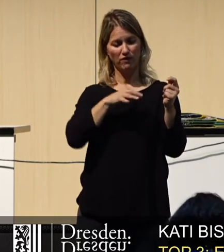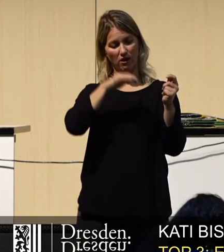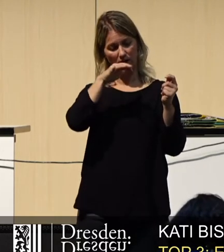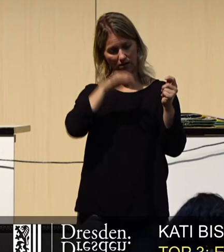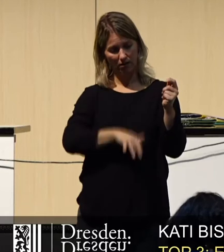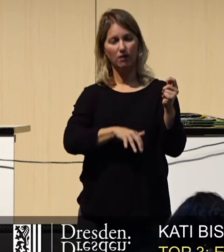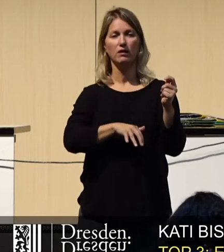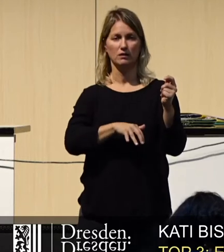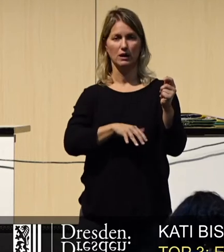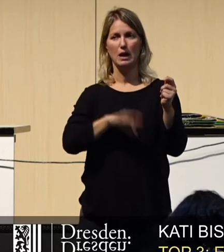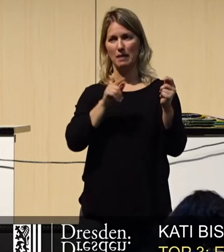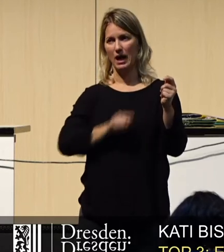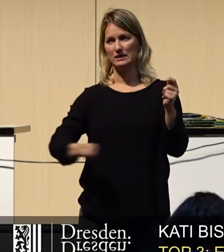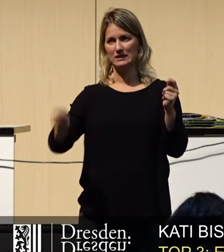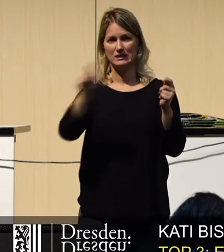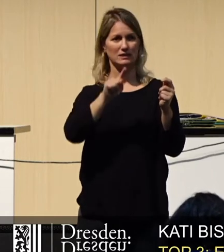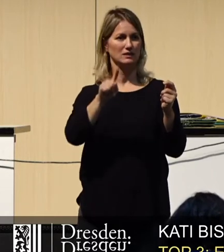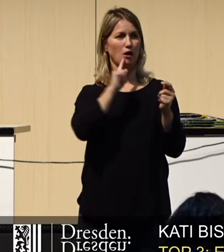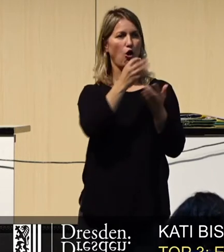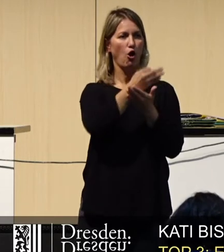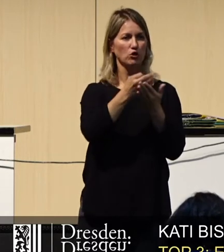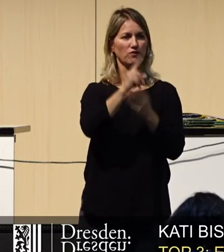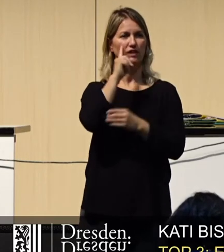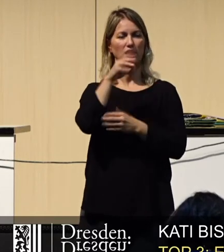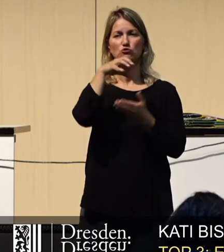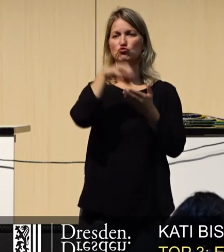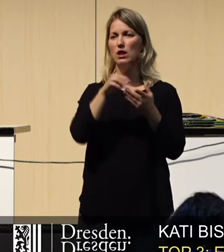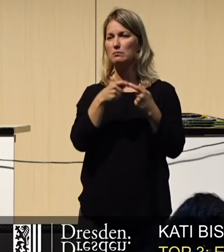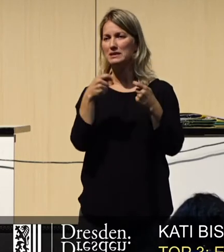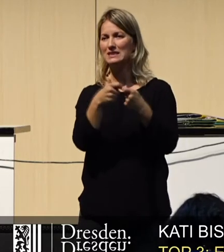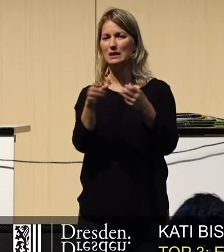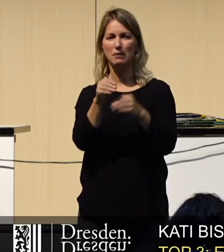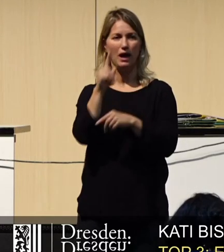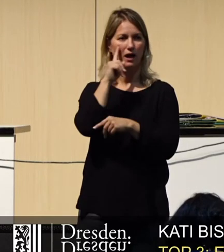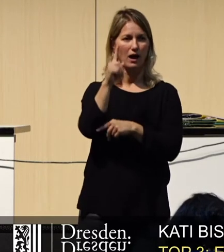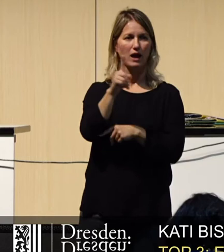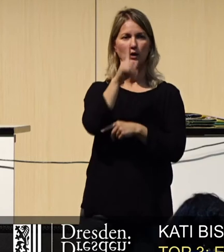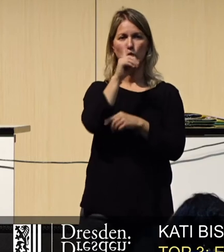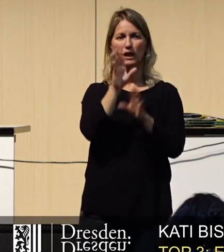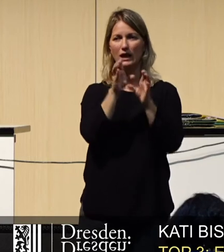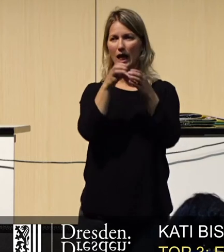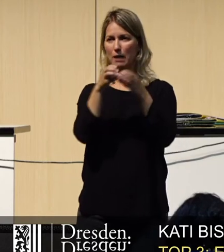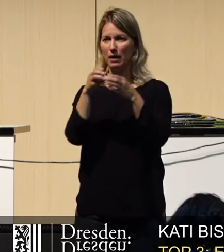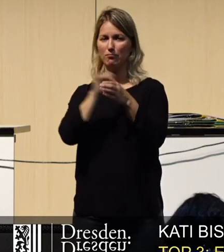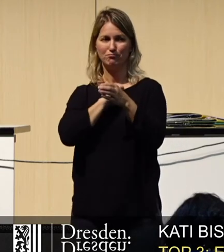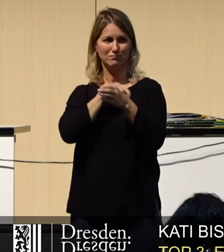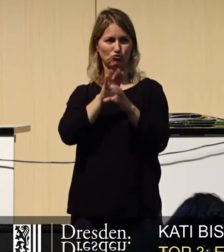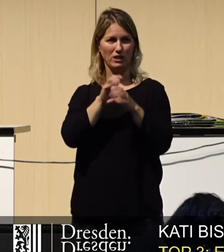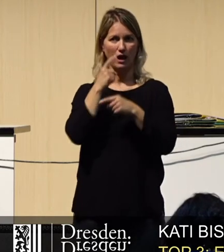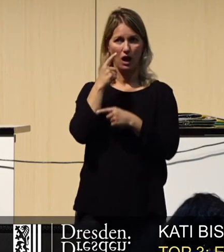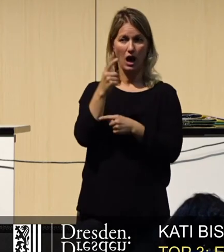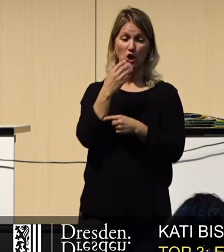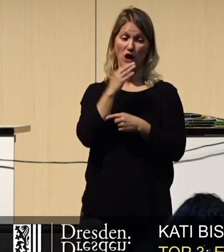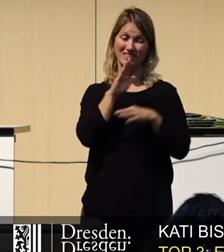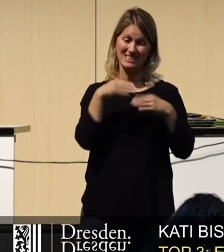Zahl der Ortschaftsräte, Stadtbezirksbeiräte und in den Gremien des Stadtrates so